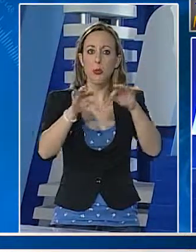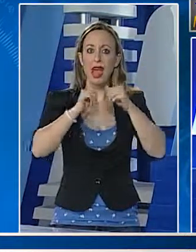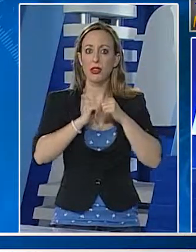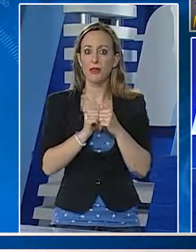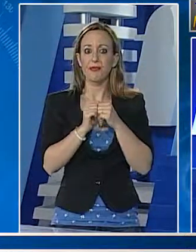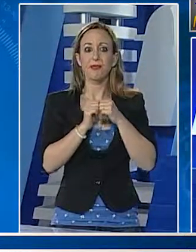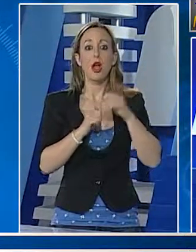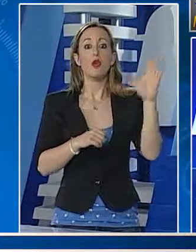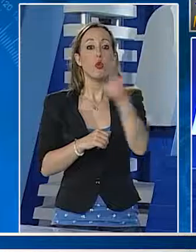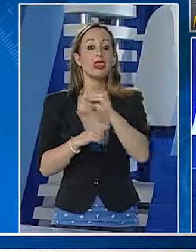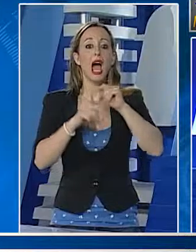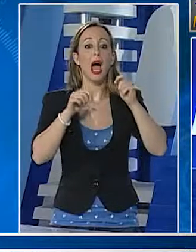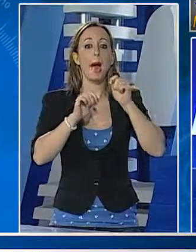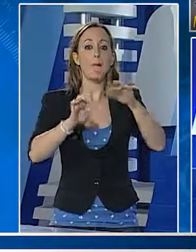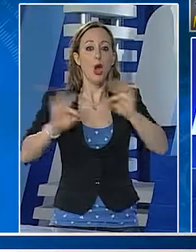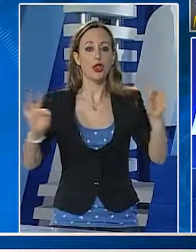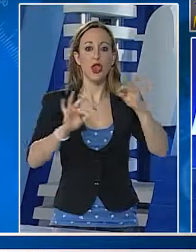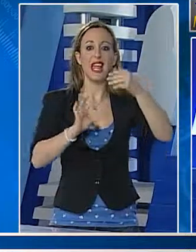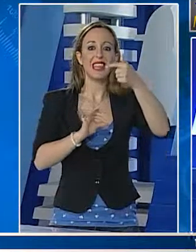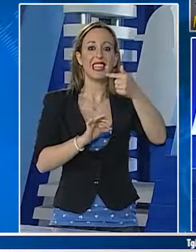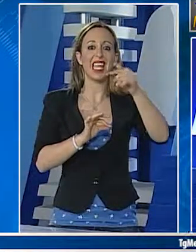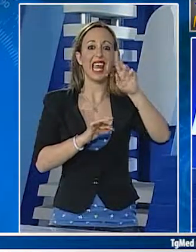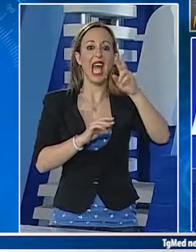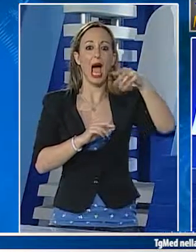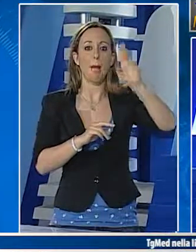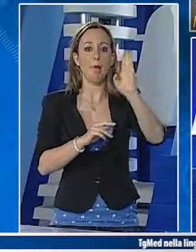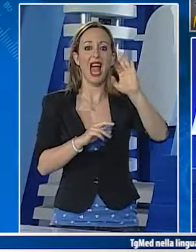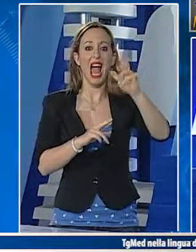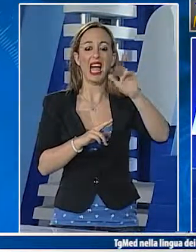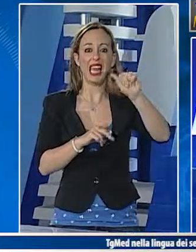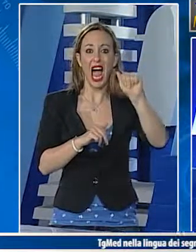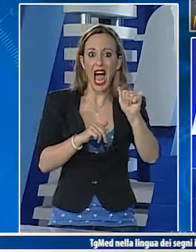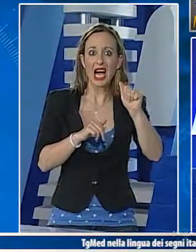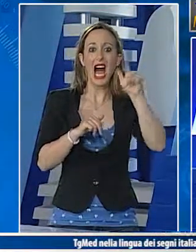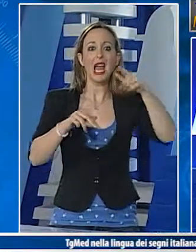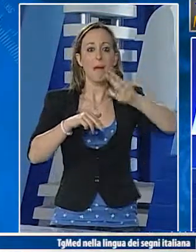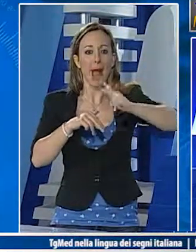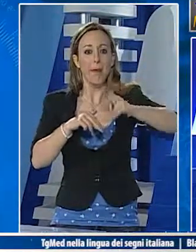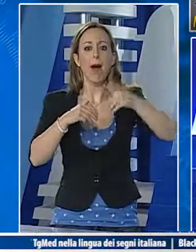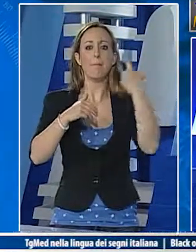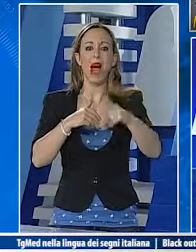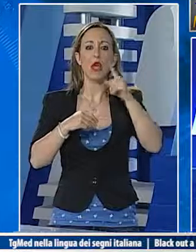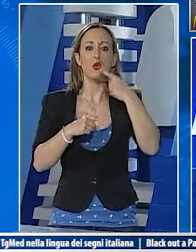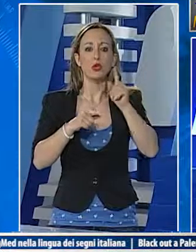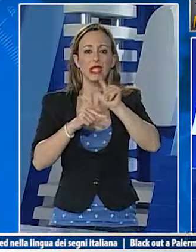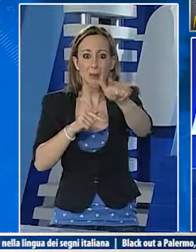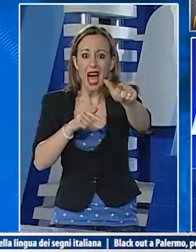sportelli, stavolta nei punti Amat e gli utenti entravano su appuntamento. E a Trebia è tutto pronto per